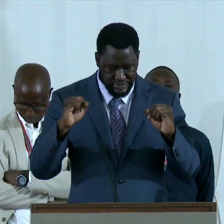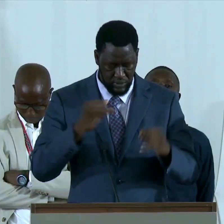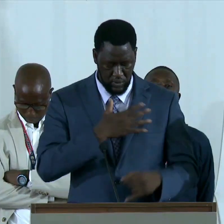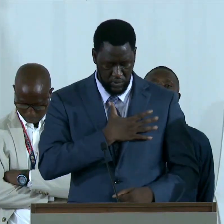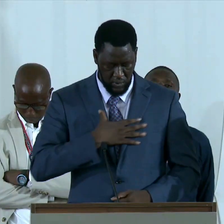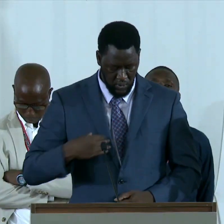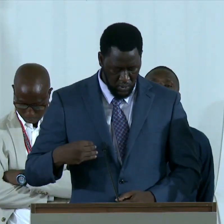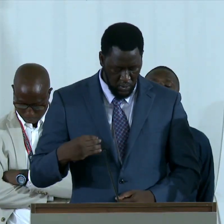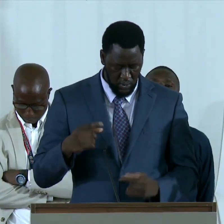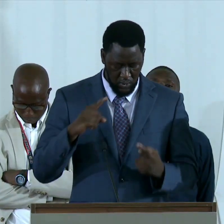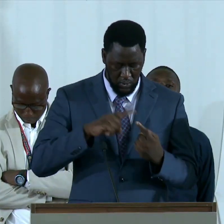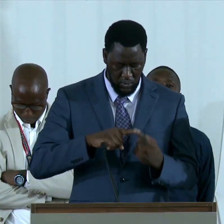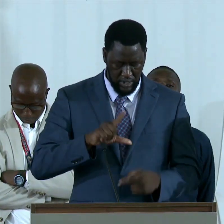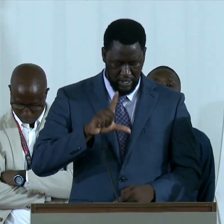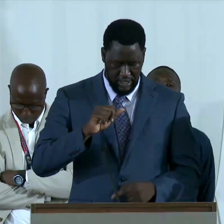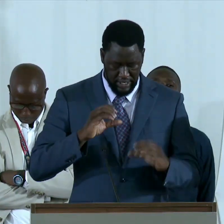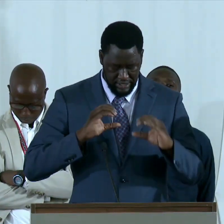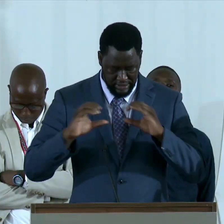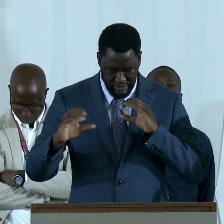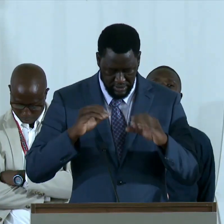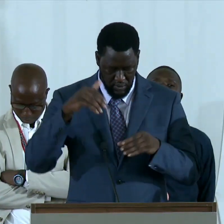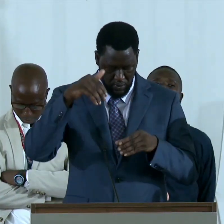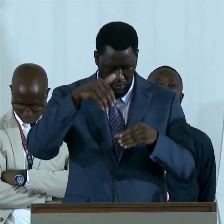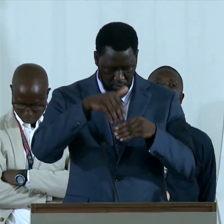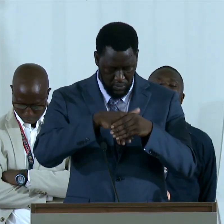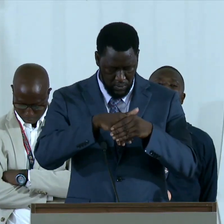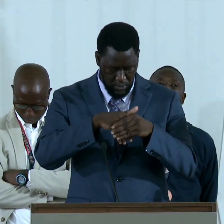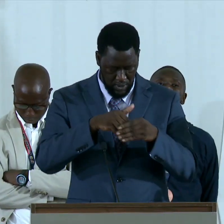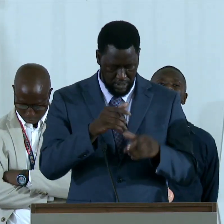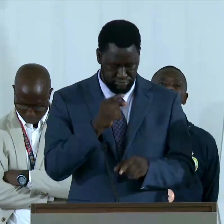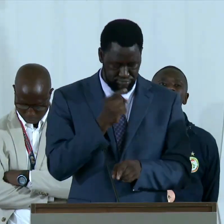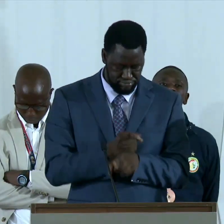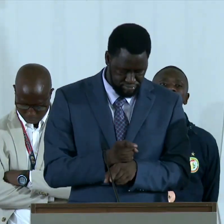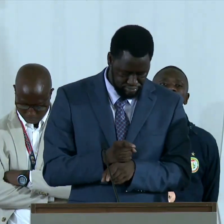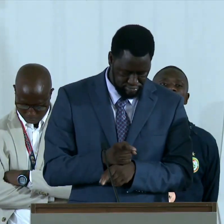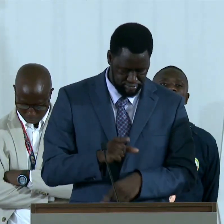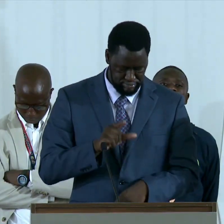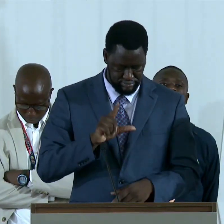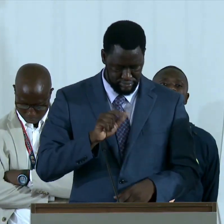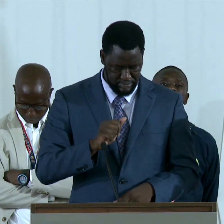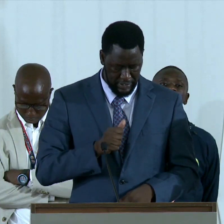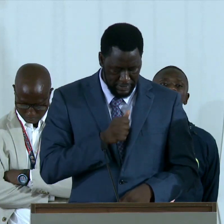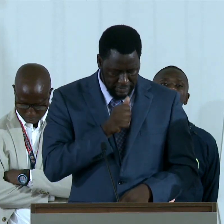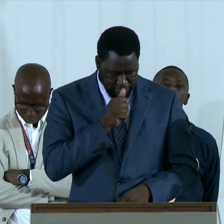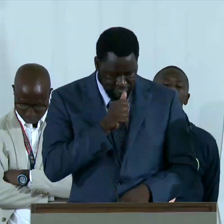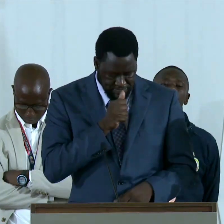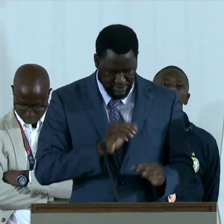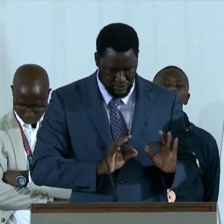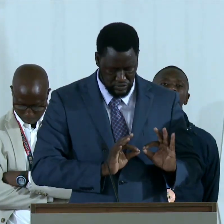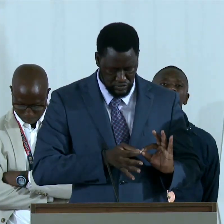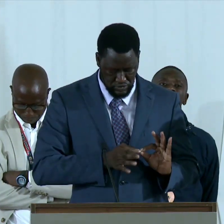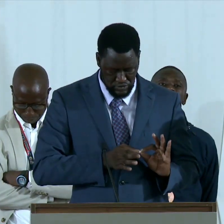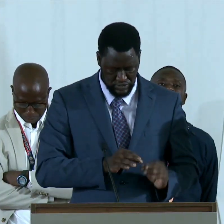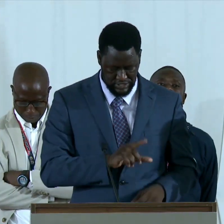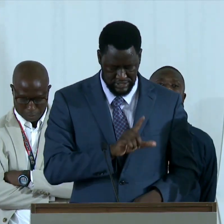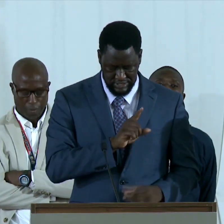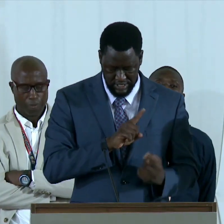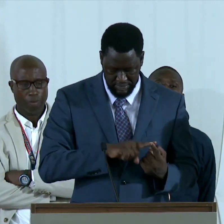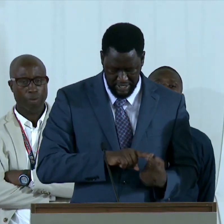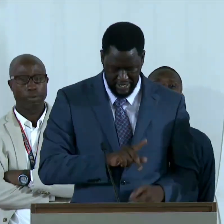'information et à la communication en garantissant la présence d'interprètes